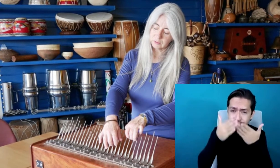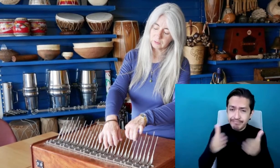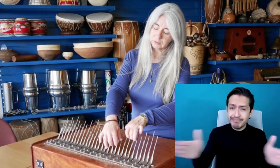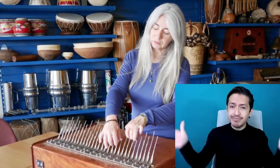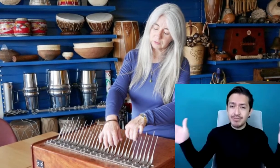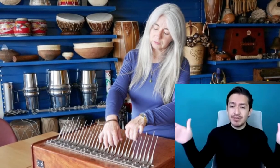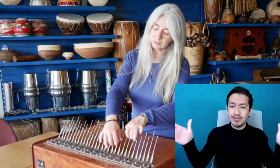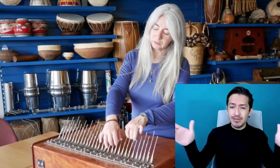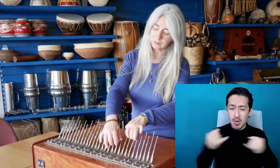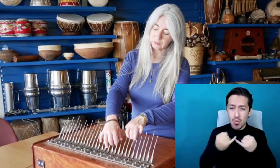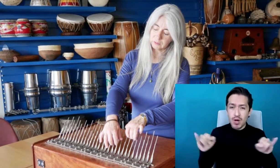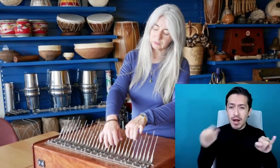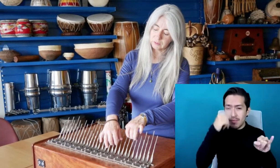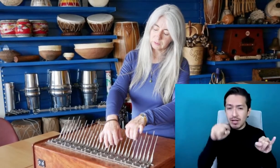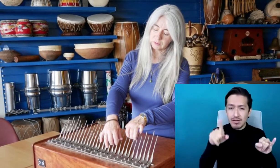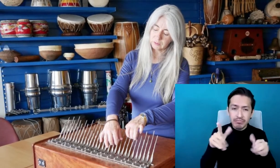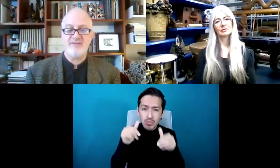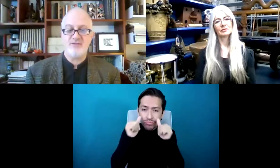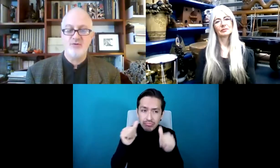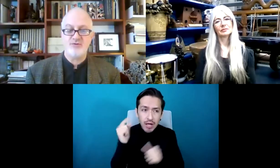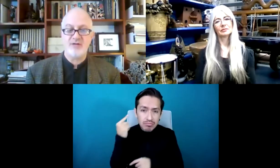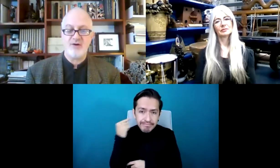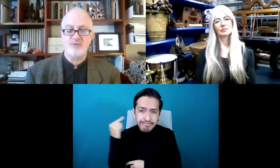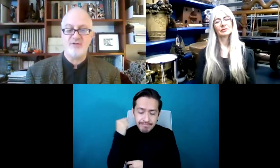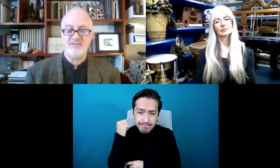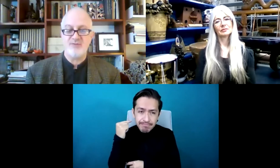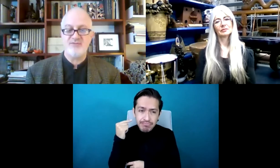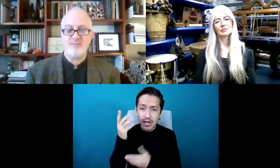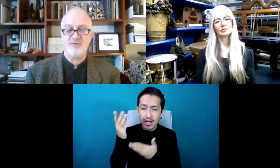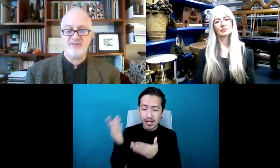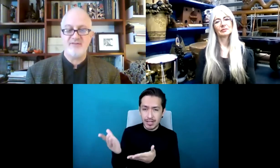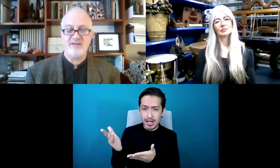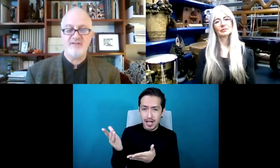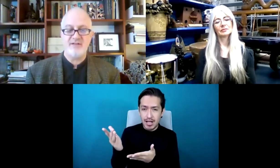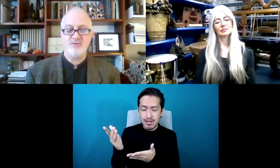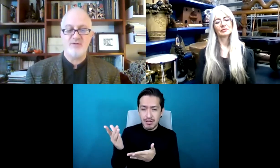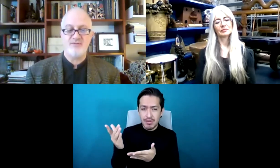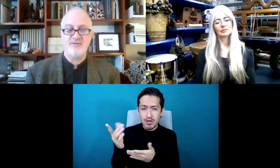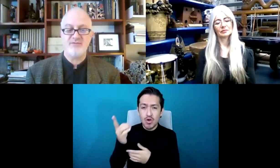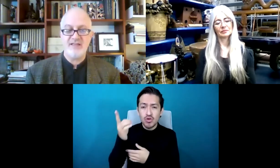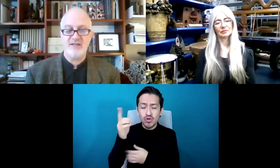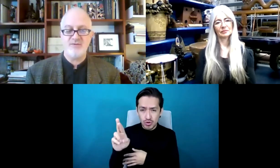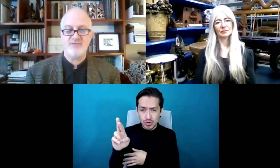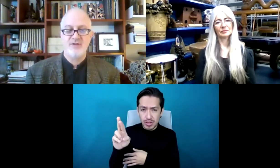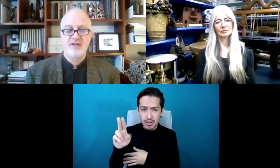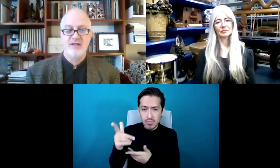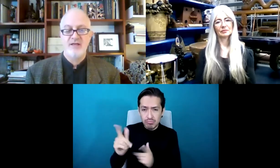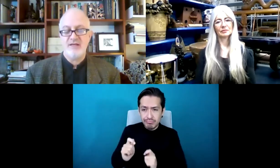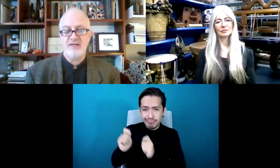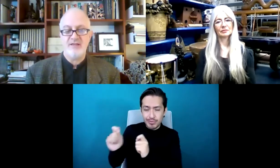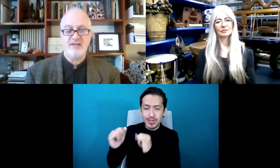el gusto de poder decir que ella es doctora honoris causa por 17 Institutos de Estudios Críticos